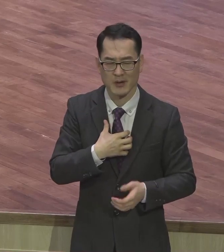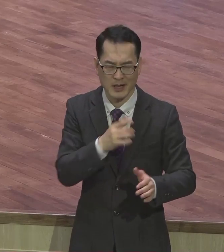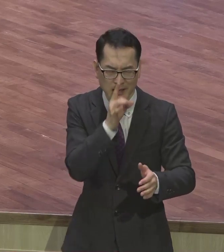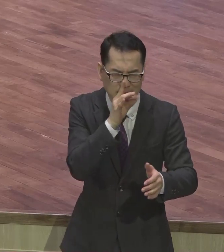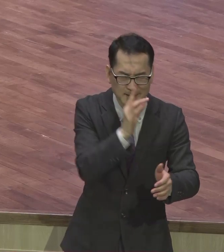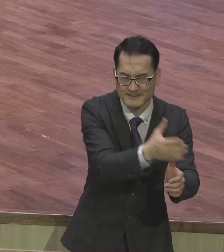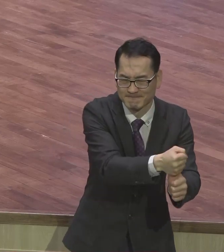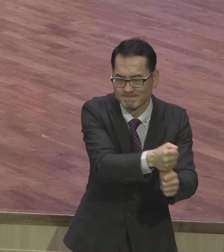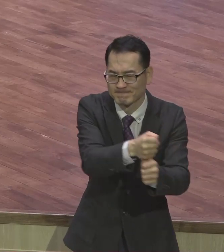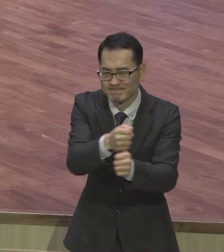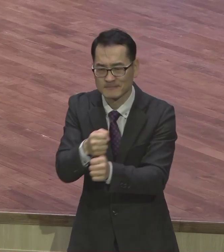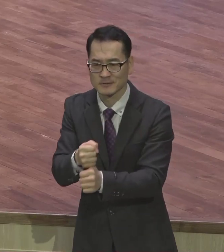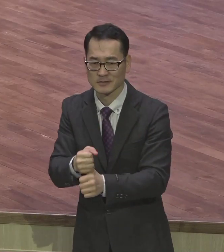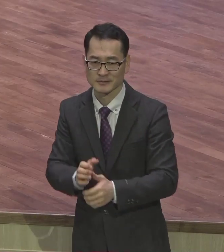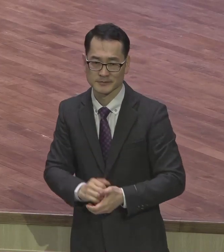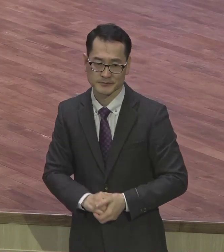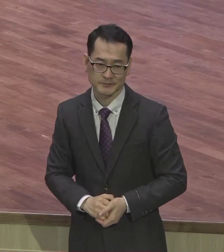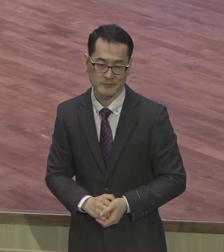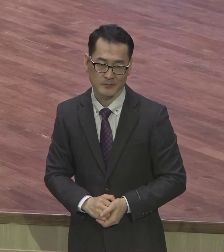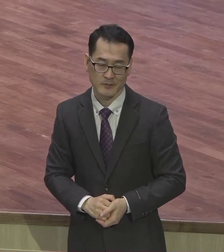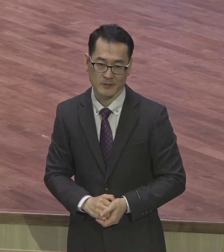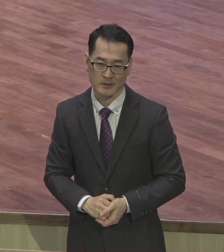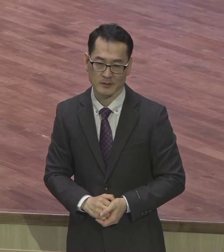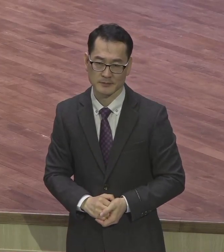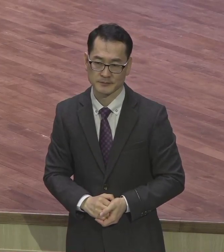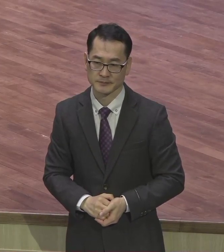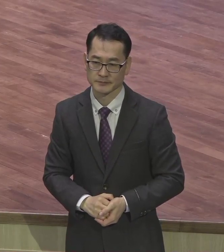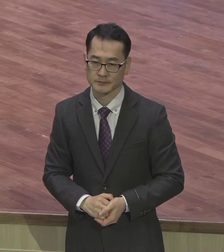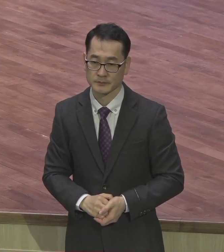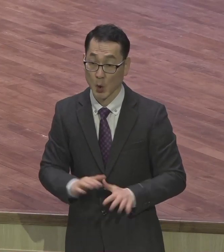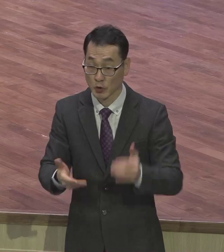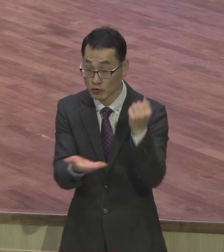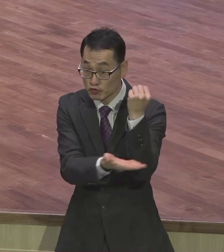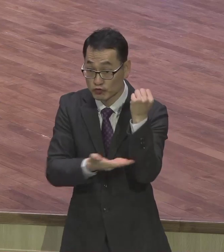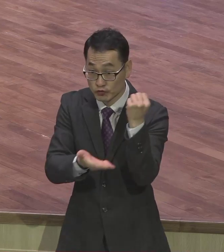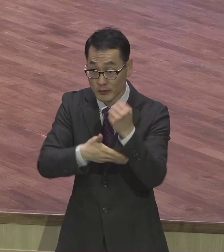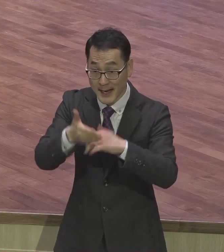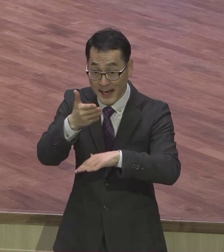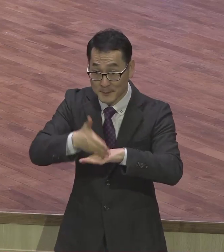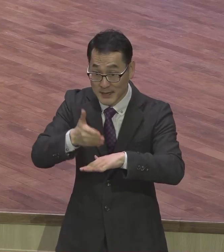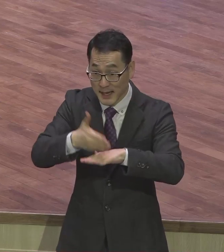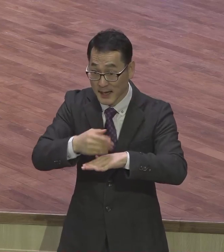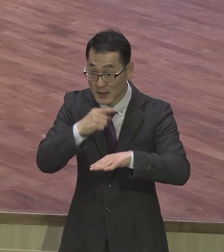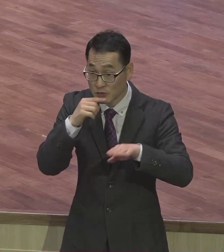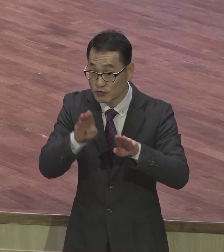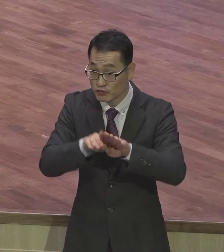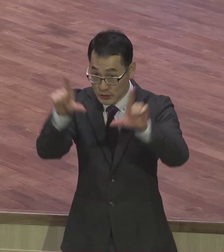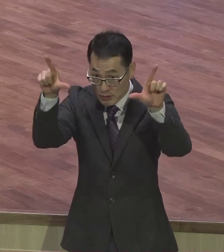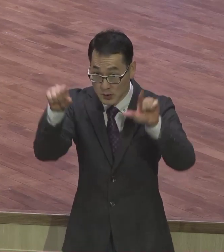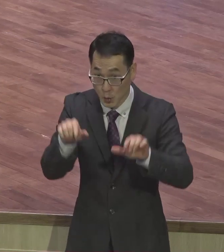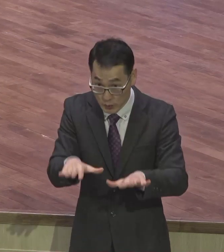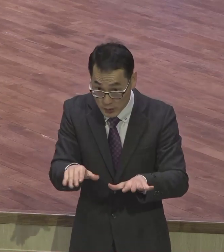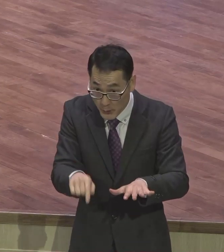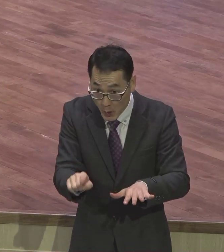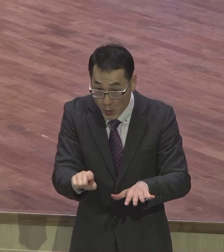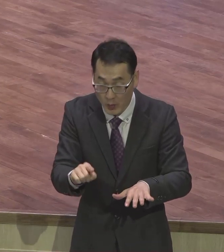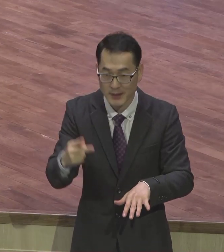오늘 수수감사주일이에요. 수수감사주일이 뭐냐 하나님 앞에 1년 2019년 한 해 동안